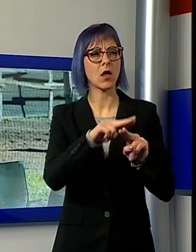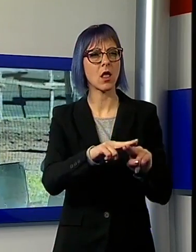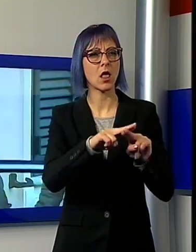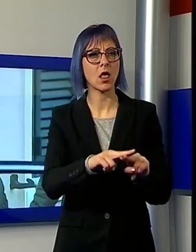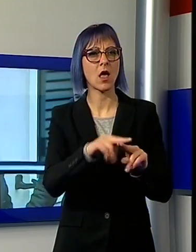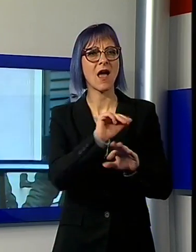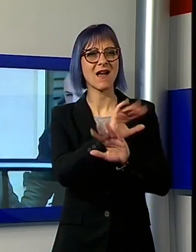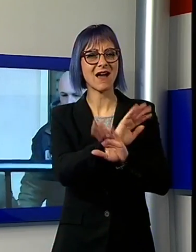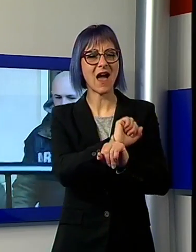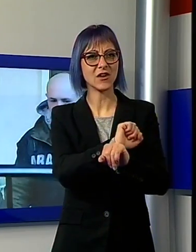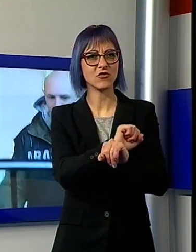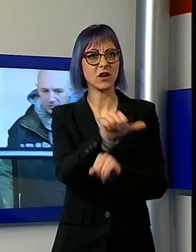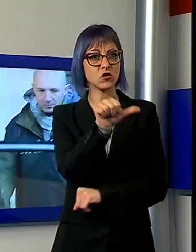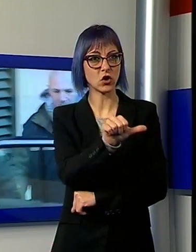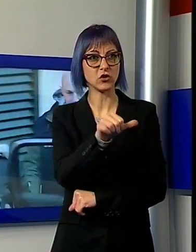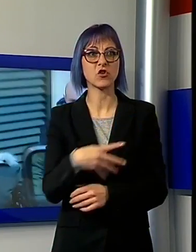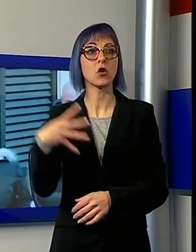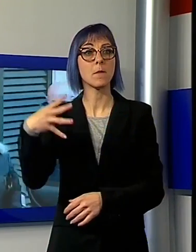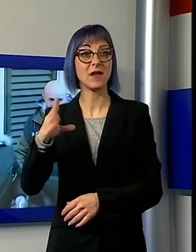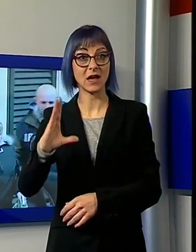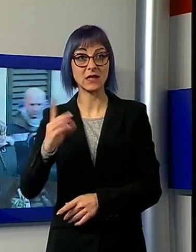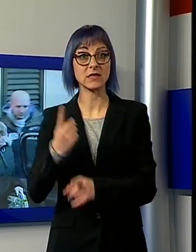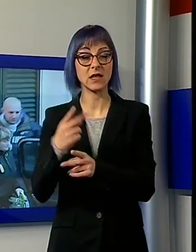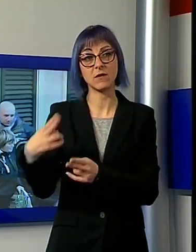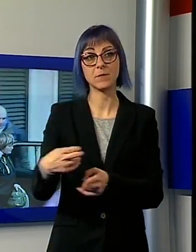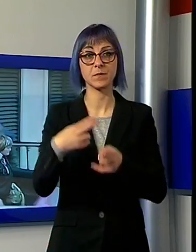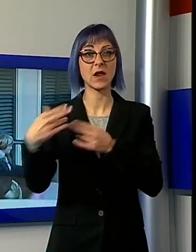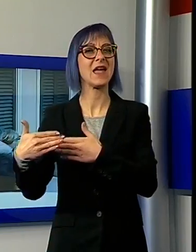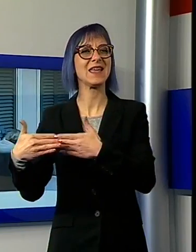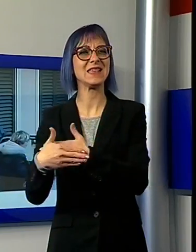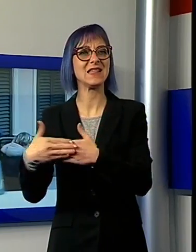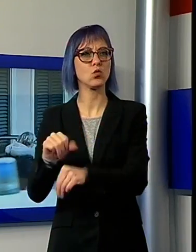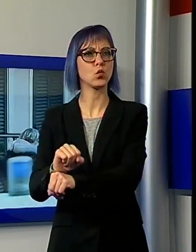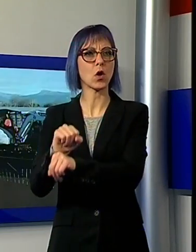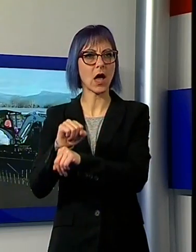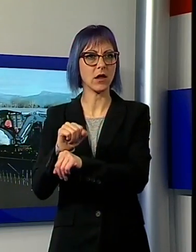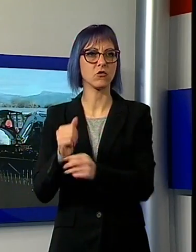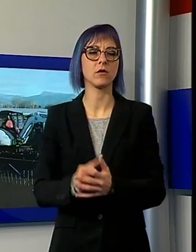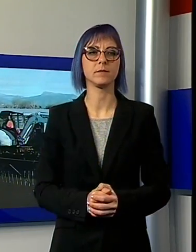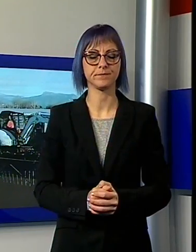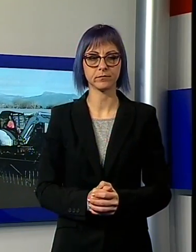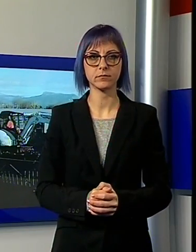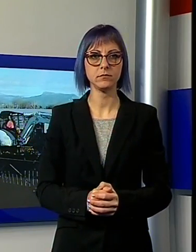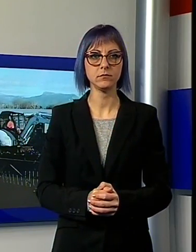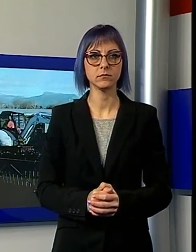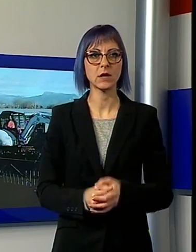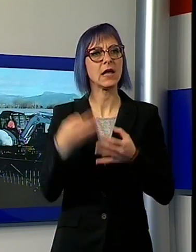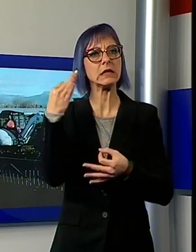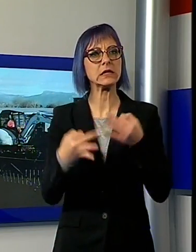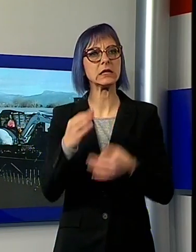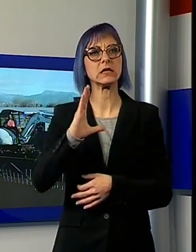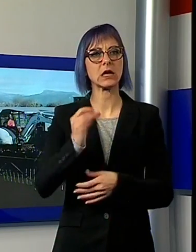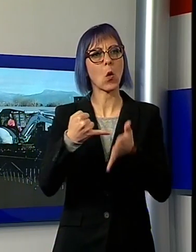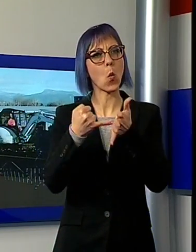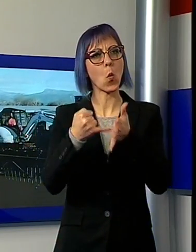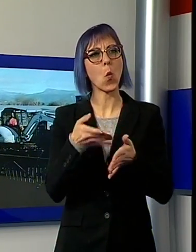Casentini, appena firmato l'ordine di carcerazione, sarà trasferita in un istituto penitenziario. La sentenza della Cassazione è l'ultimo capitolo